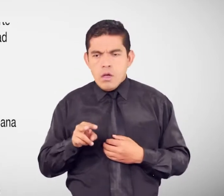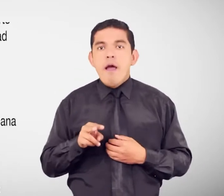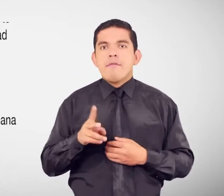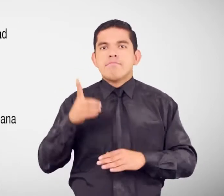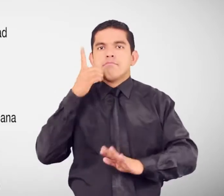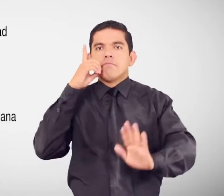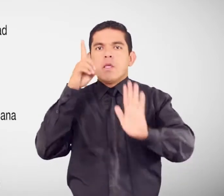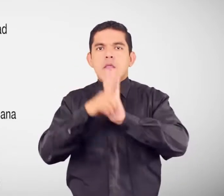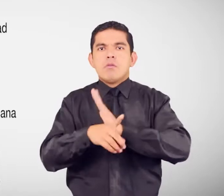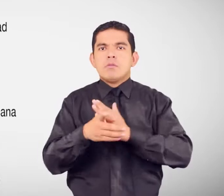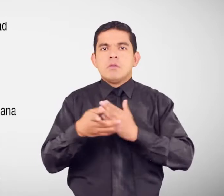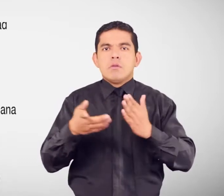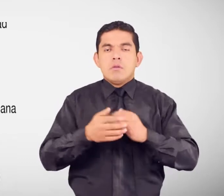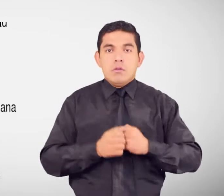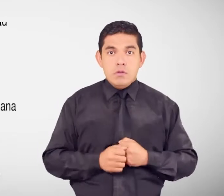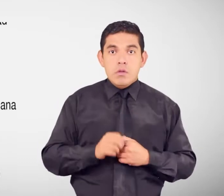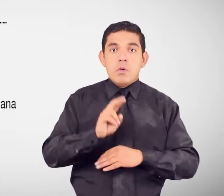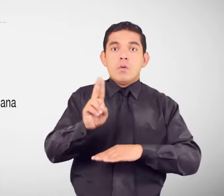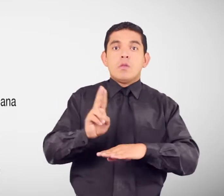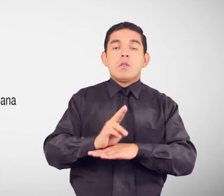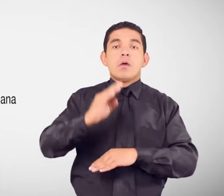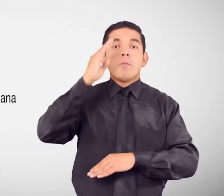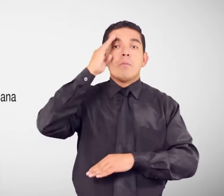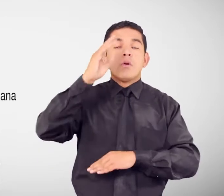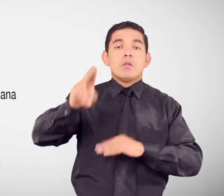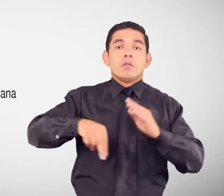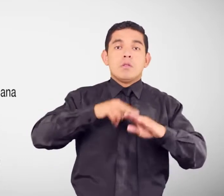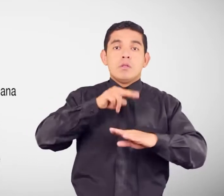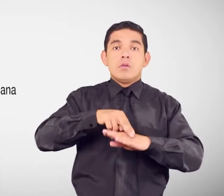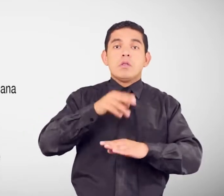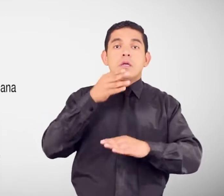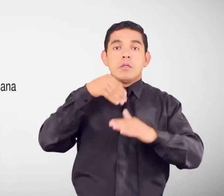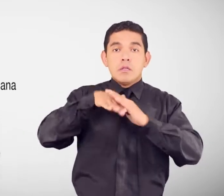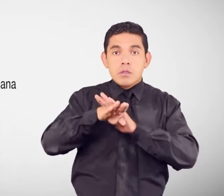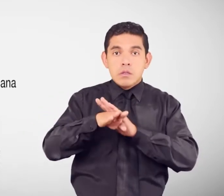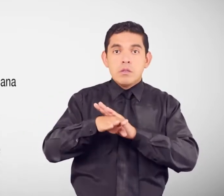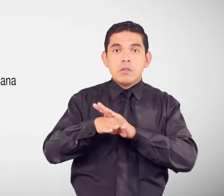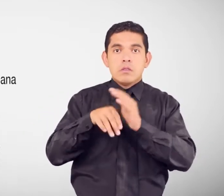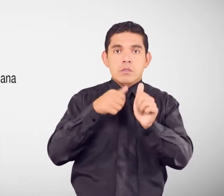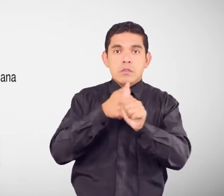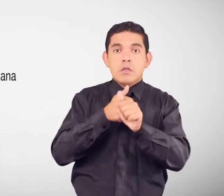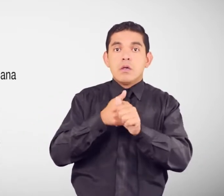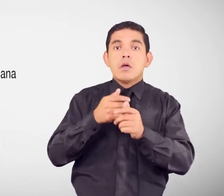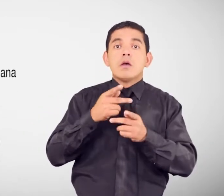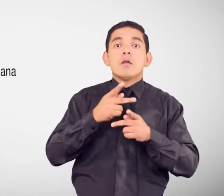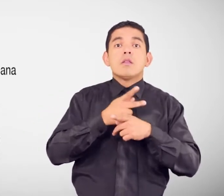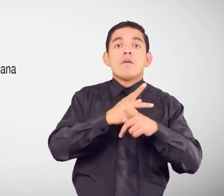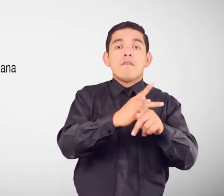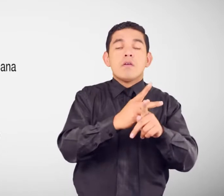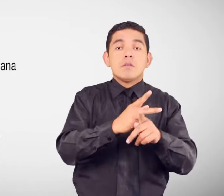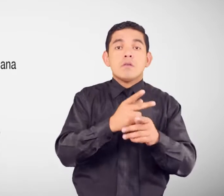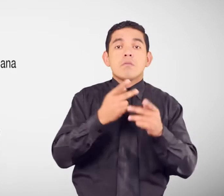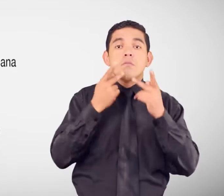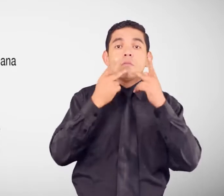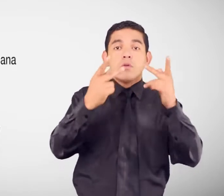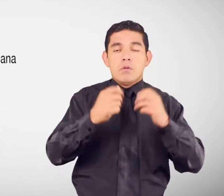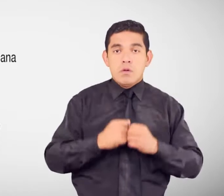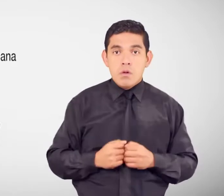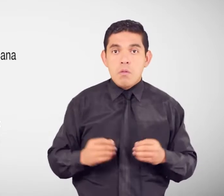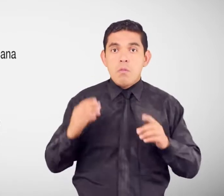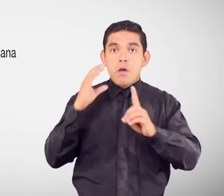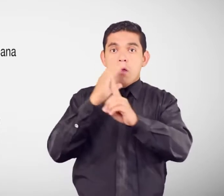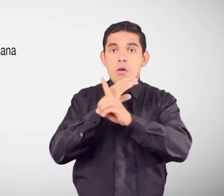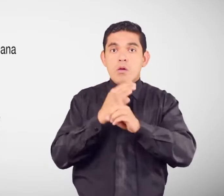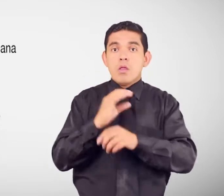Policía Nacional Más cercana Defensoría Pública Conadis o Consejos Cantonales de Protección De Derechos Direcciones